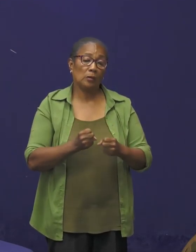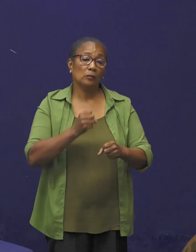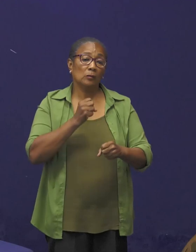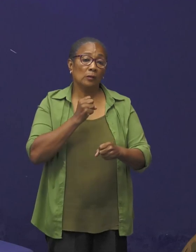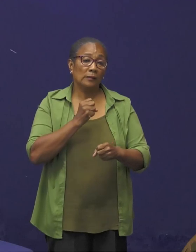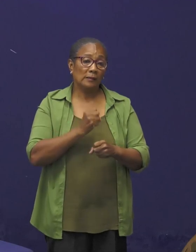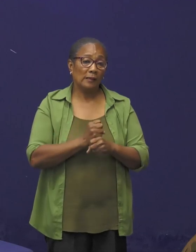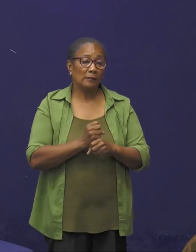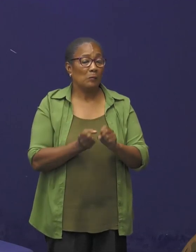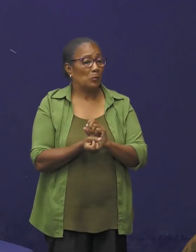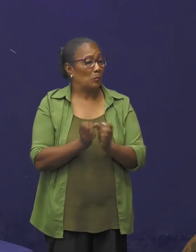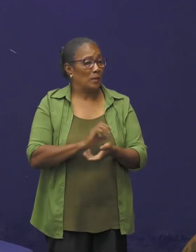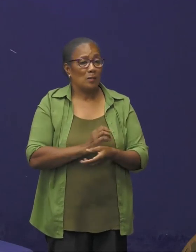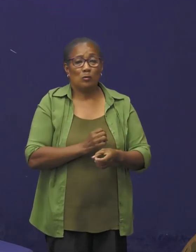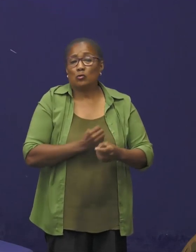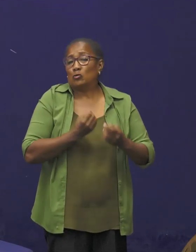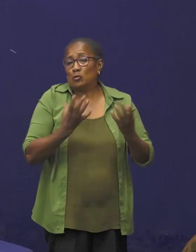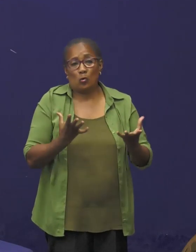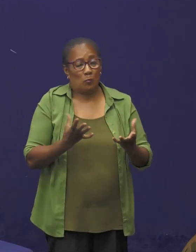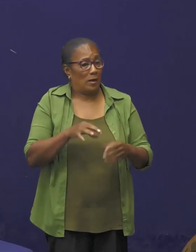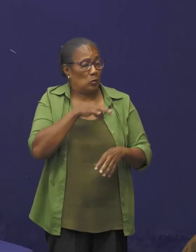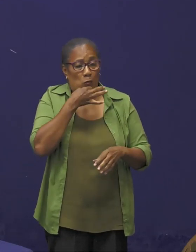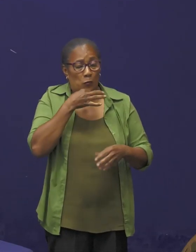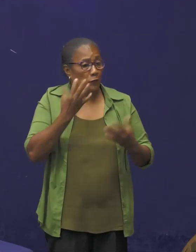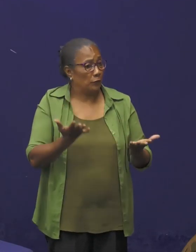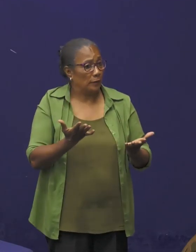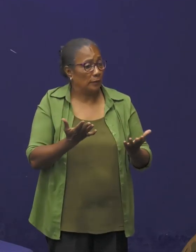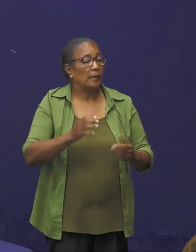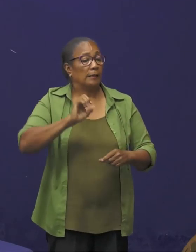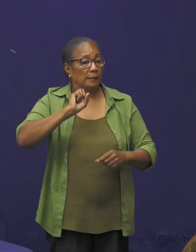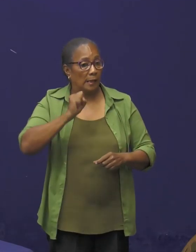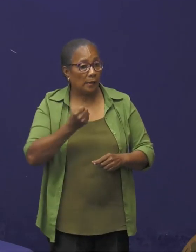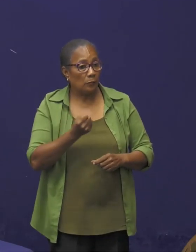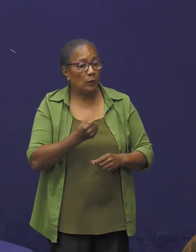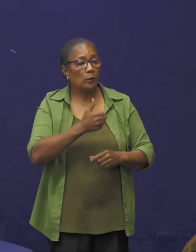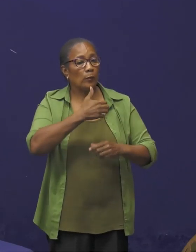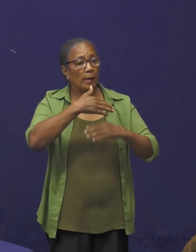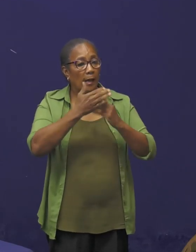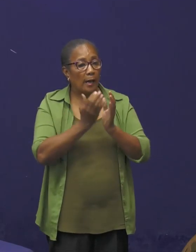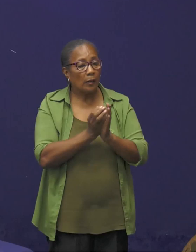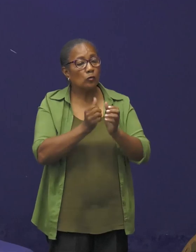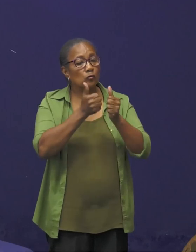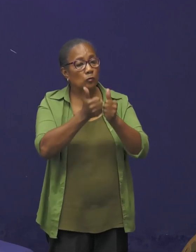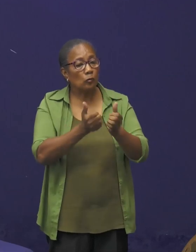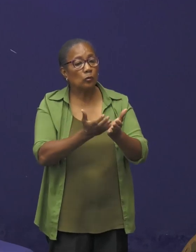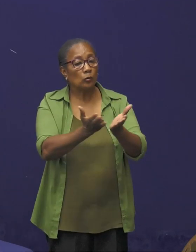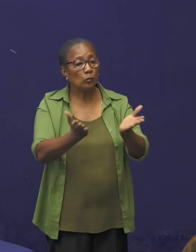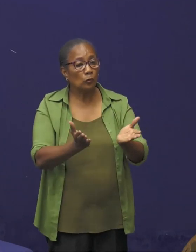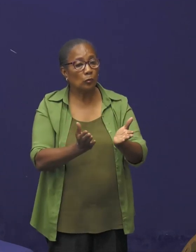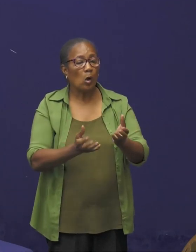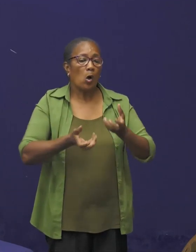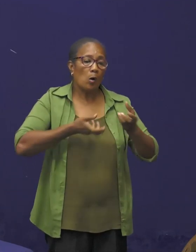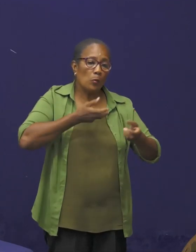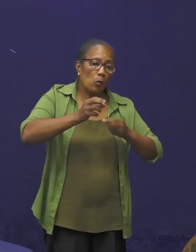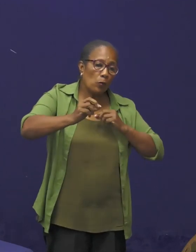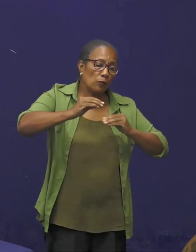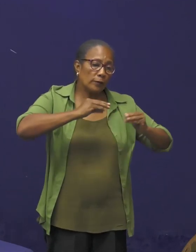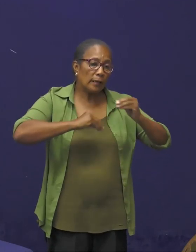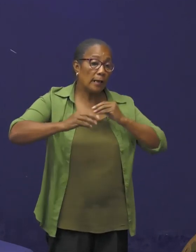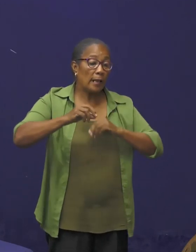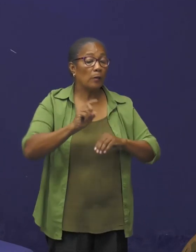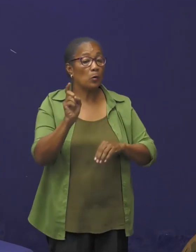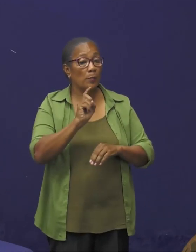fricties kan zorgen, onnodige fricties. Daarom dat wij dus willen aansturen op overlegmomenten. Het ministerie van arbeid